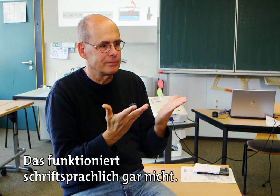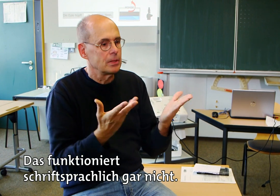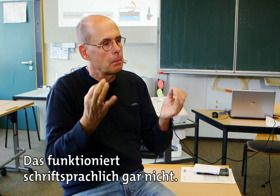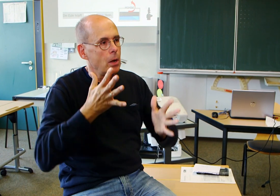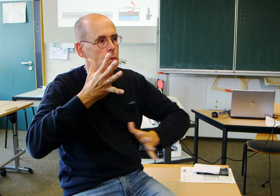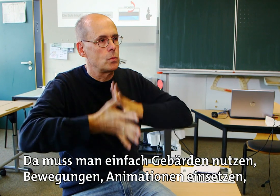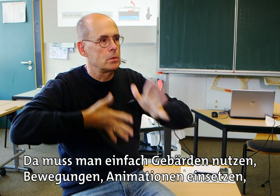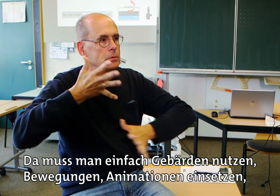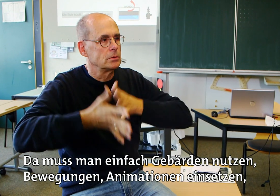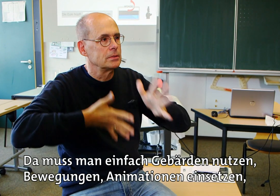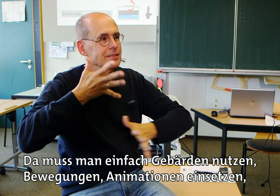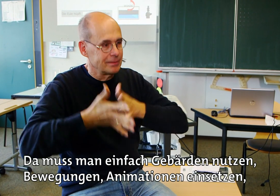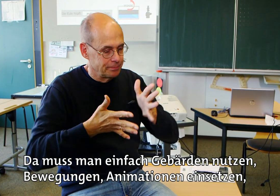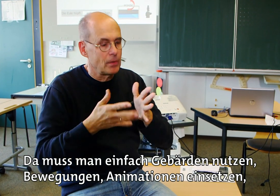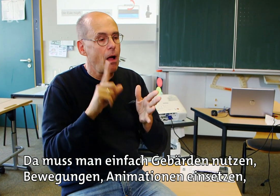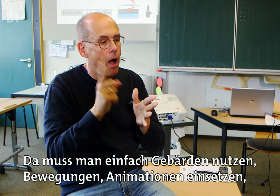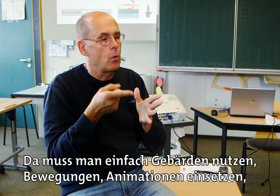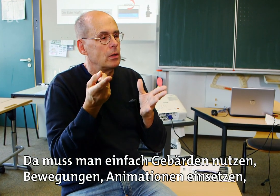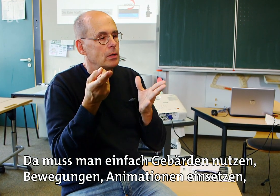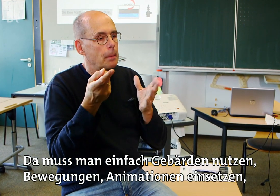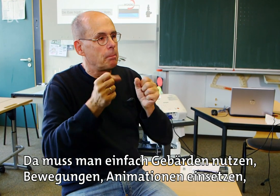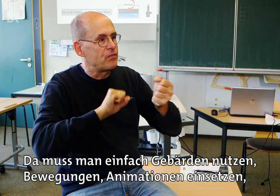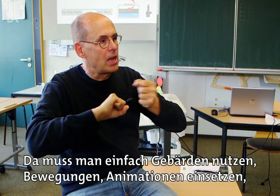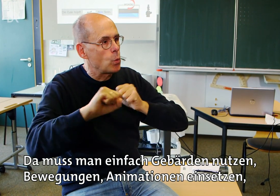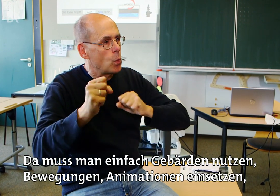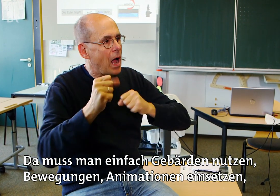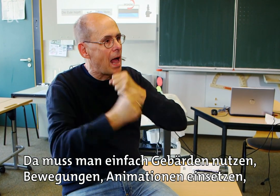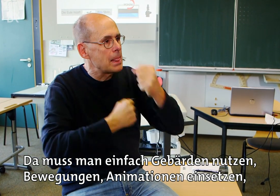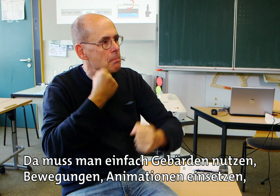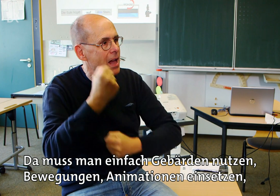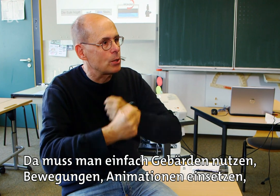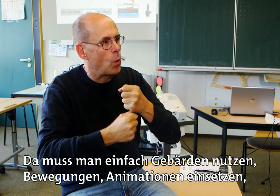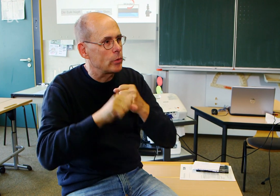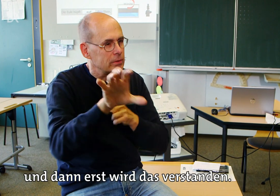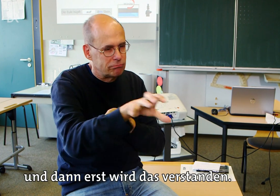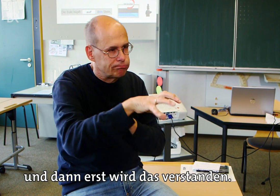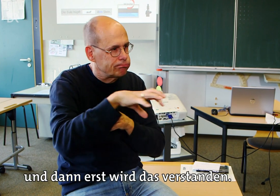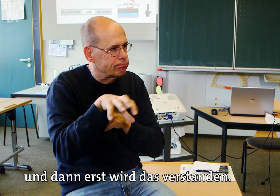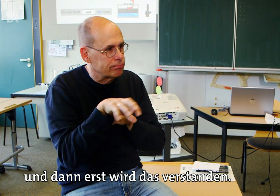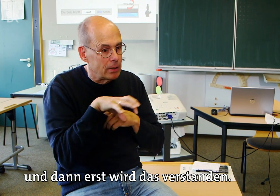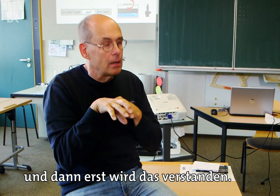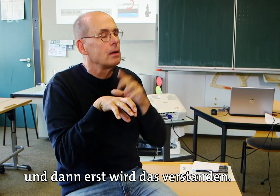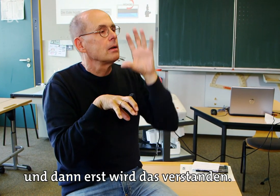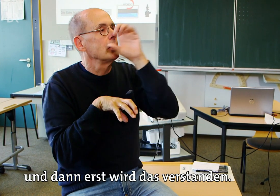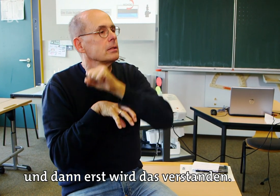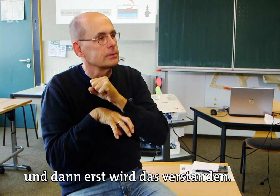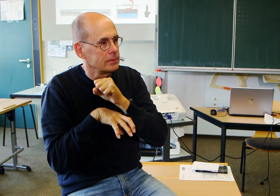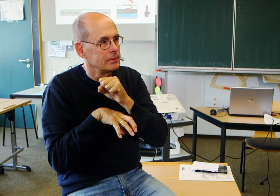nicht. Da muss man einfach Gebärden nutzen, Bewegungen, Animationen einsetzen und dann erst wird das verstanden.